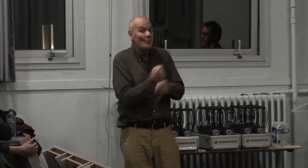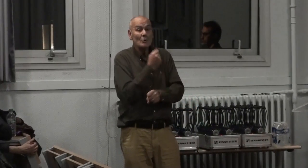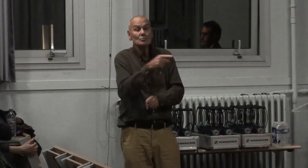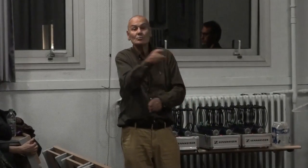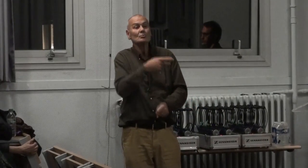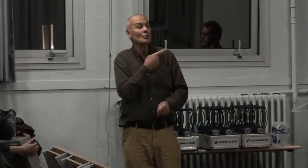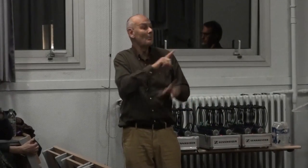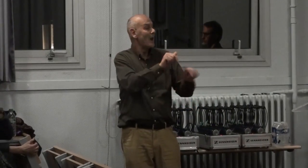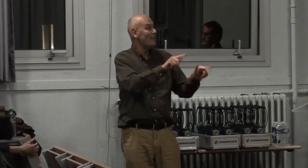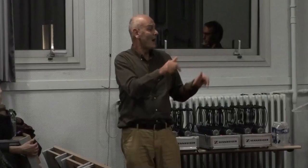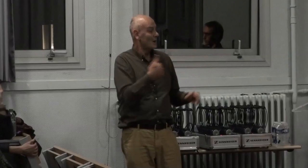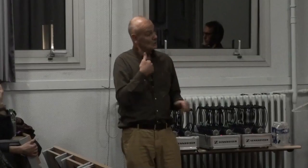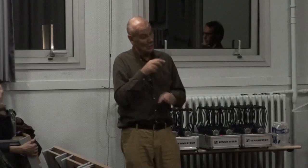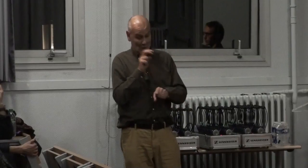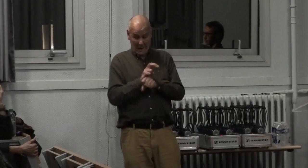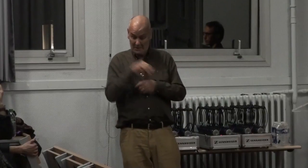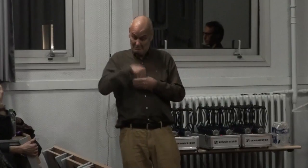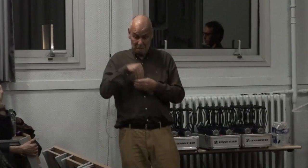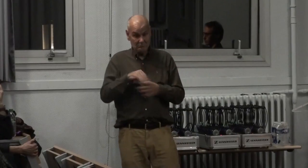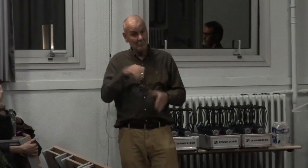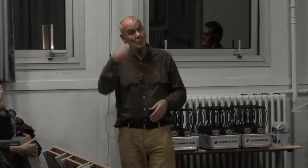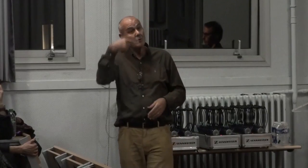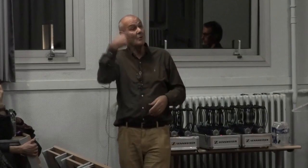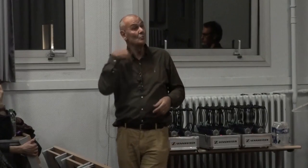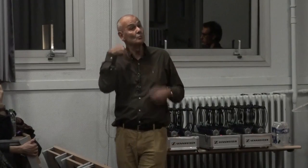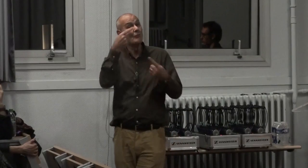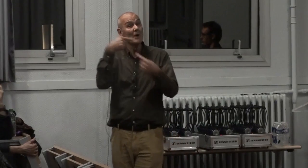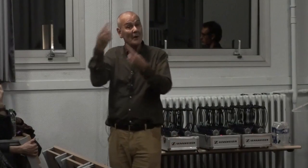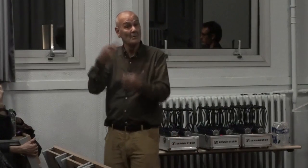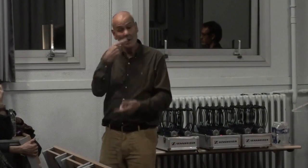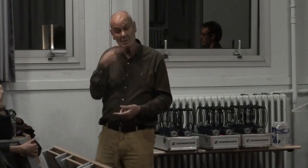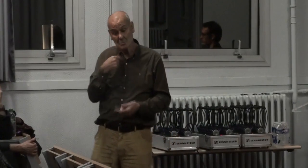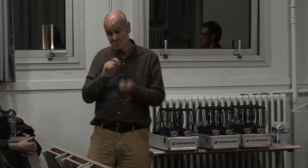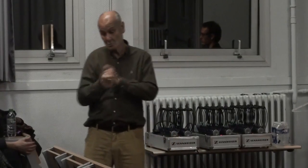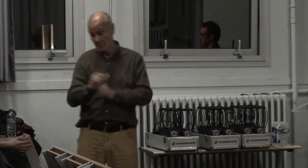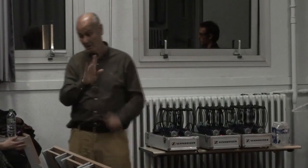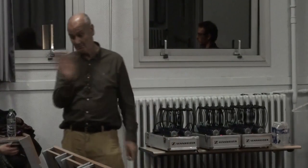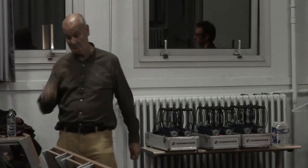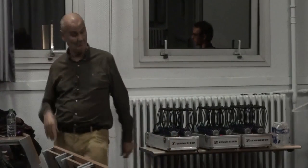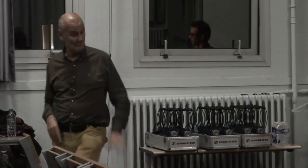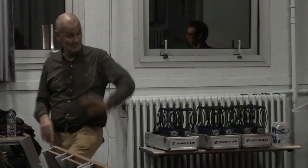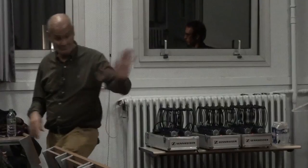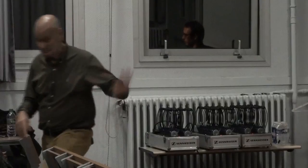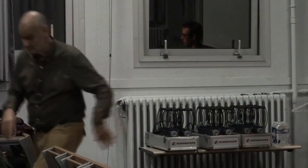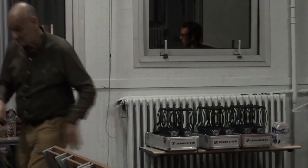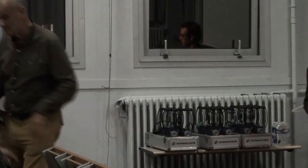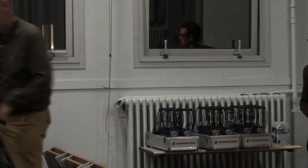trouve ça tout à fait injuste. Donc, il n pas de médecin là mais moi voilà j'essaierai d'en parler si je trouve des médecins